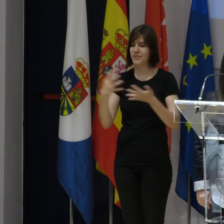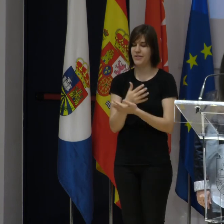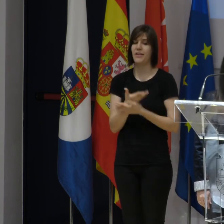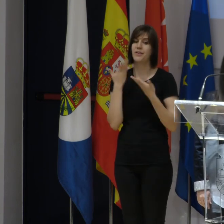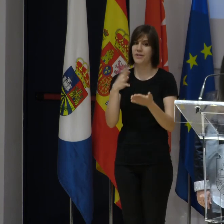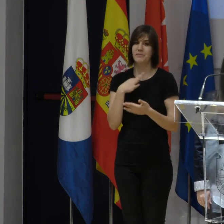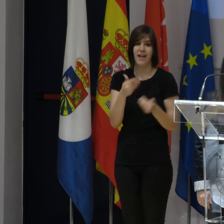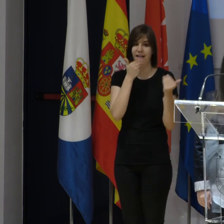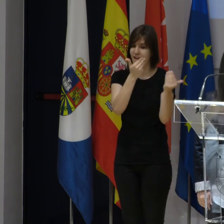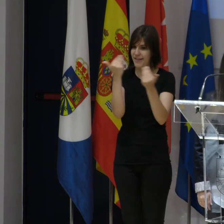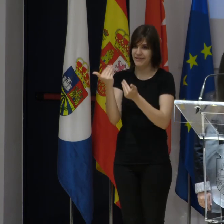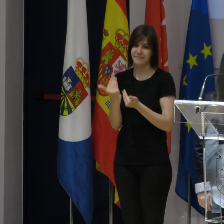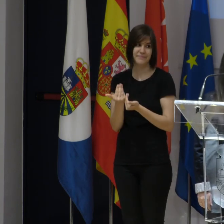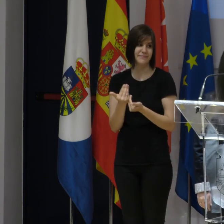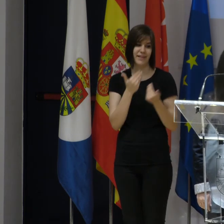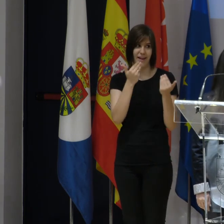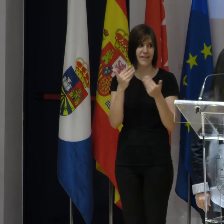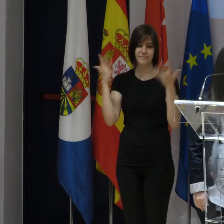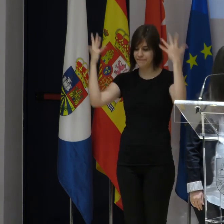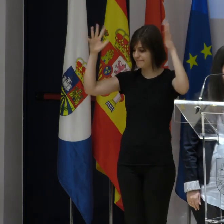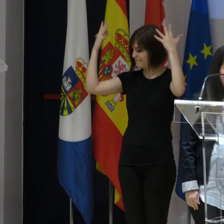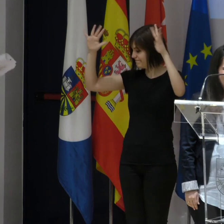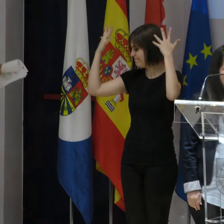gracias porque estoy súper emocionada.